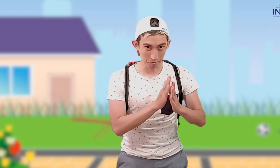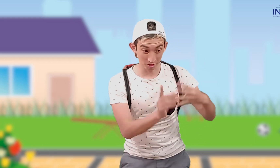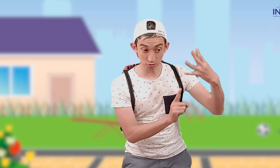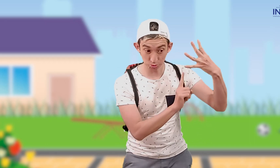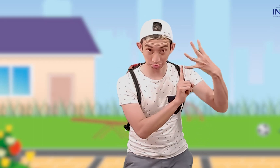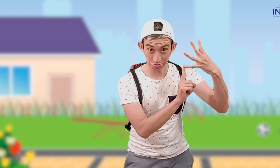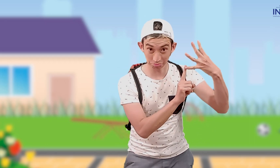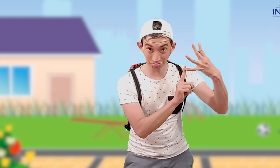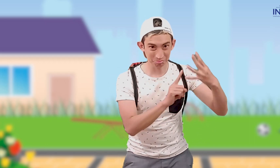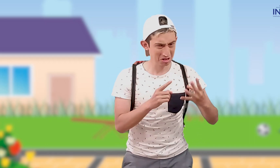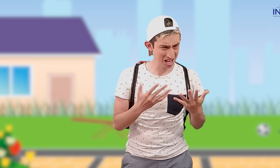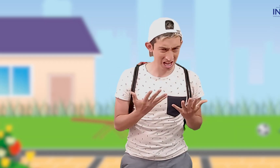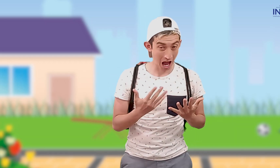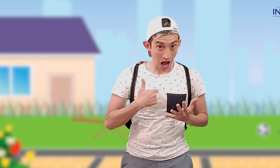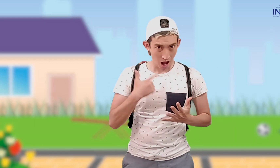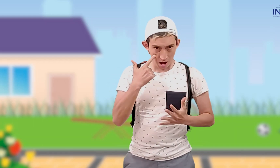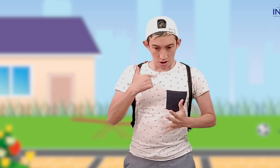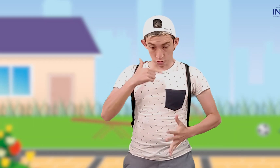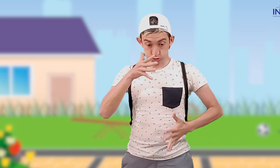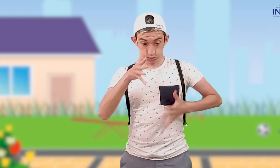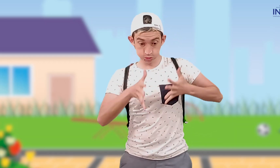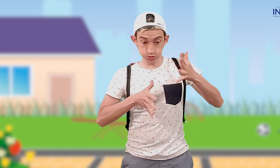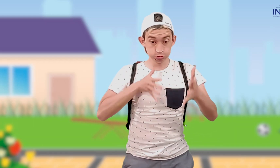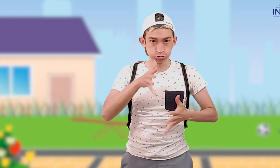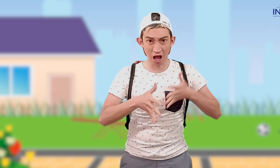Cuarto. Ahora, cuando yo haga la seña de bajo...